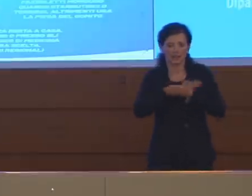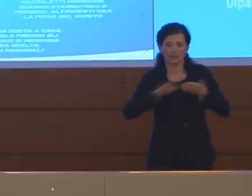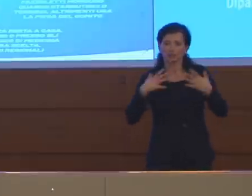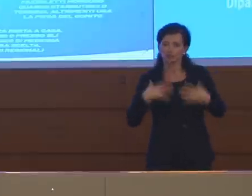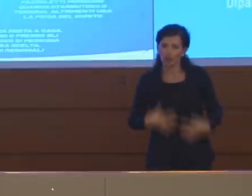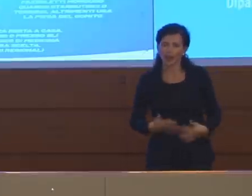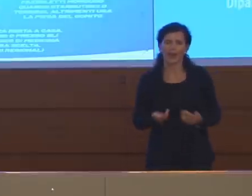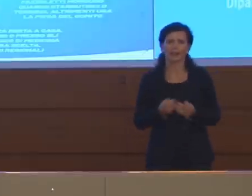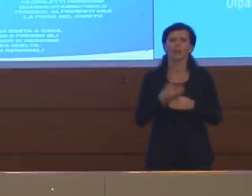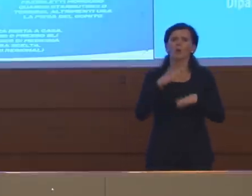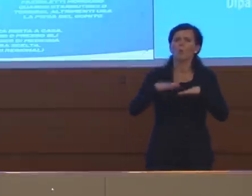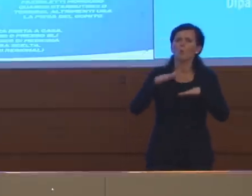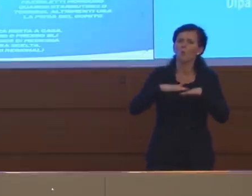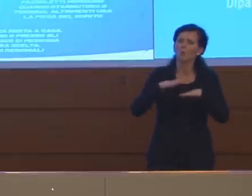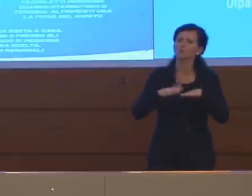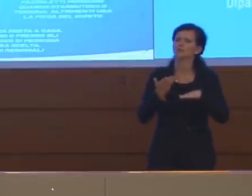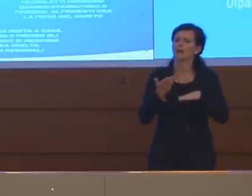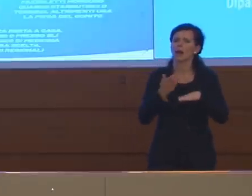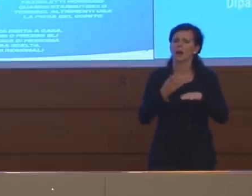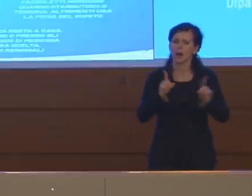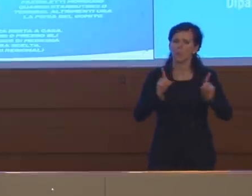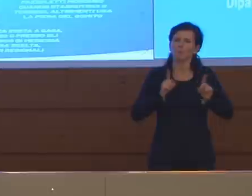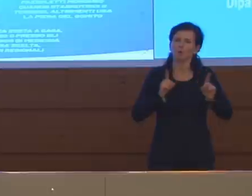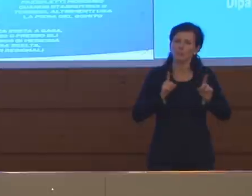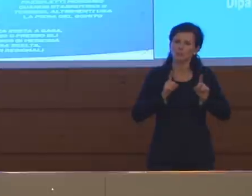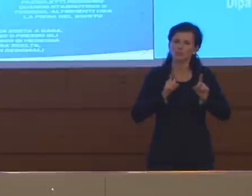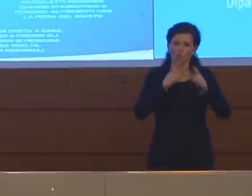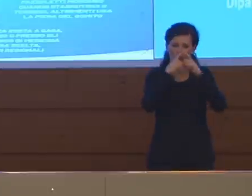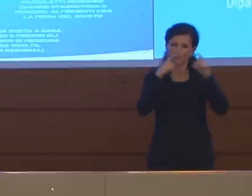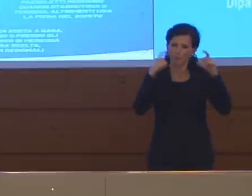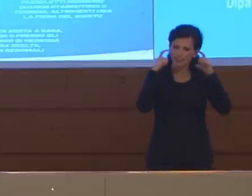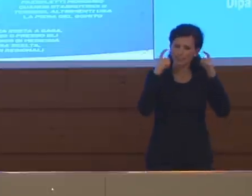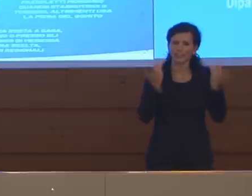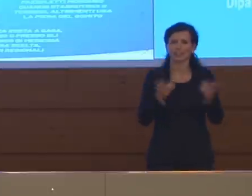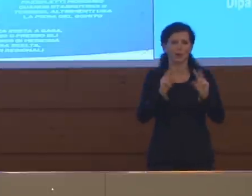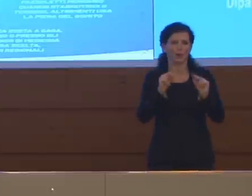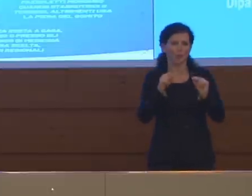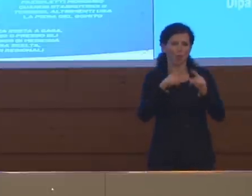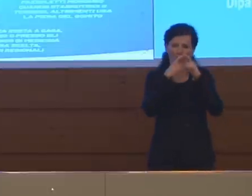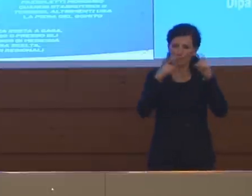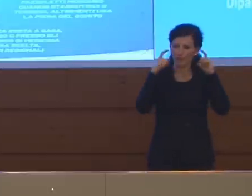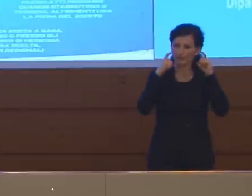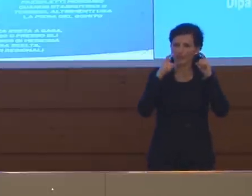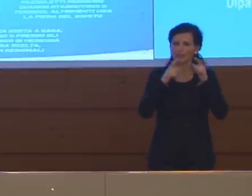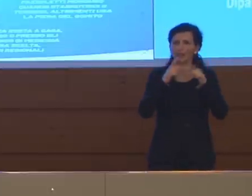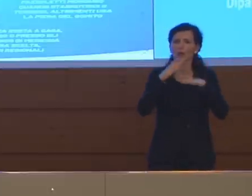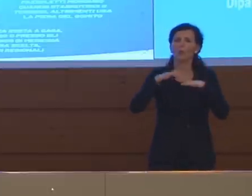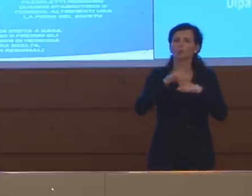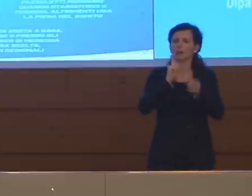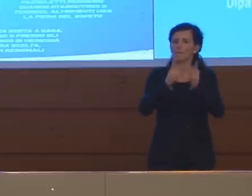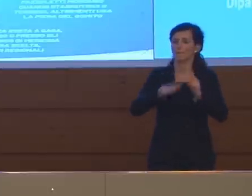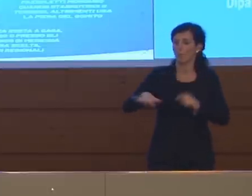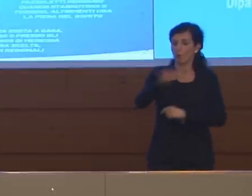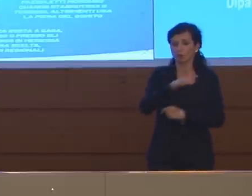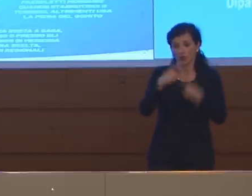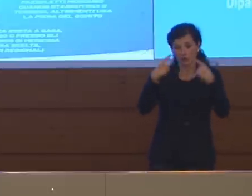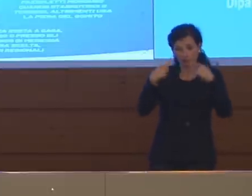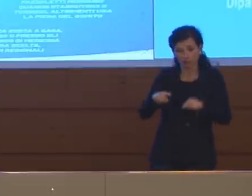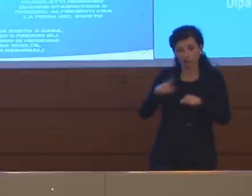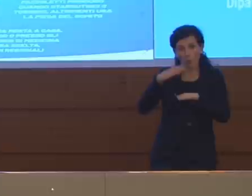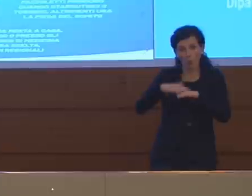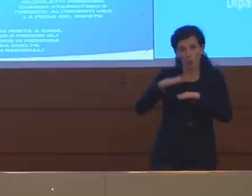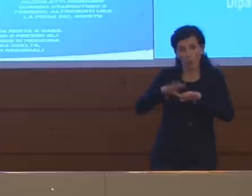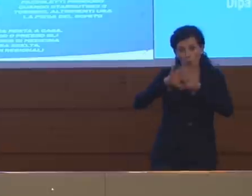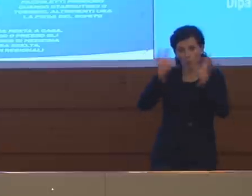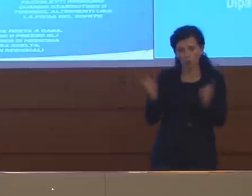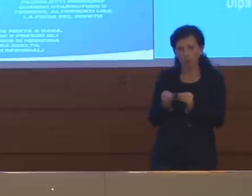dicevamo prima di sistemi di protezione delle vie respiratorie, chiamiamole mascherine per la comunità, possono essere misure che ci aiutano